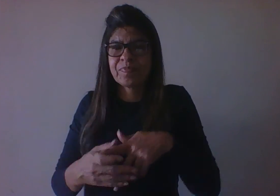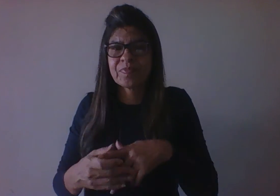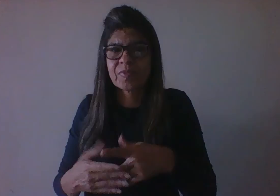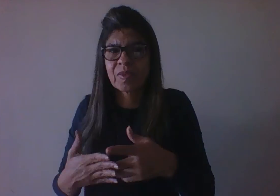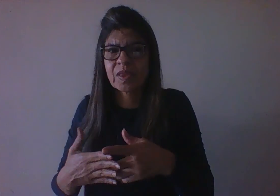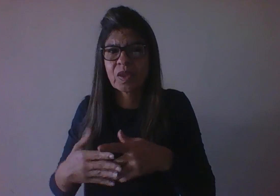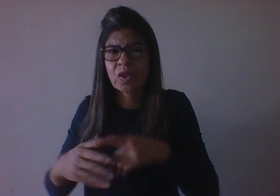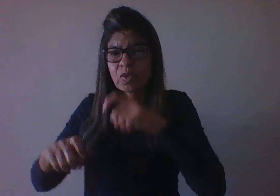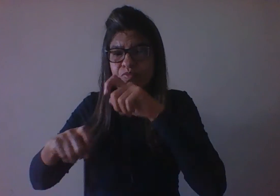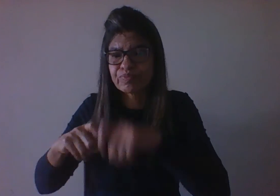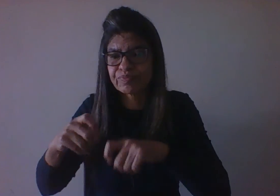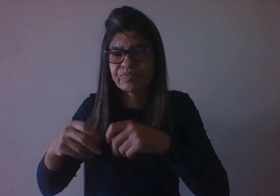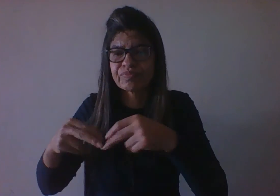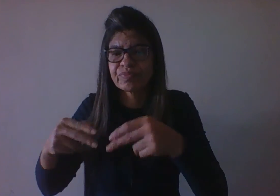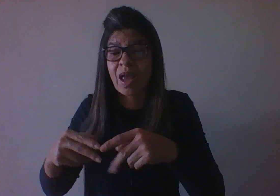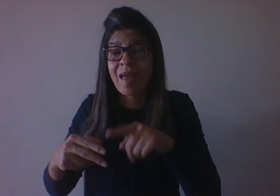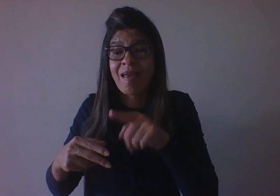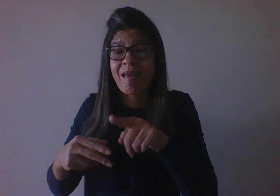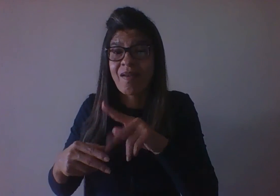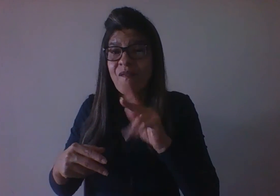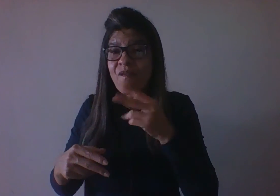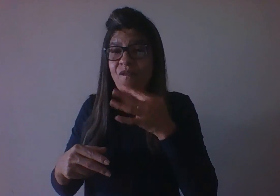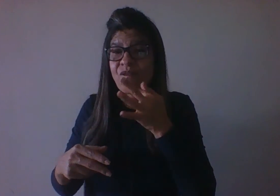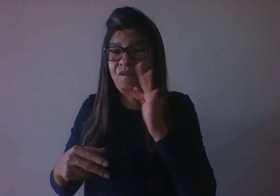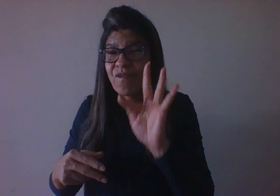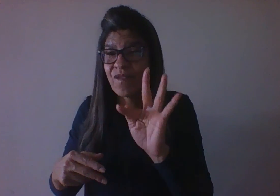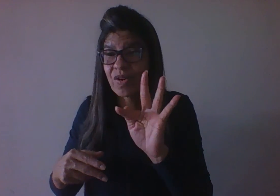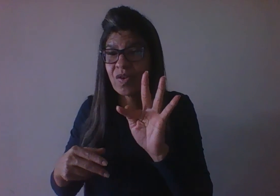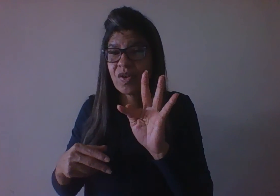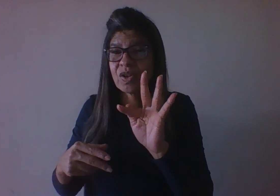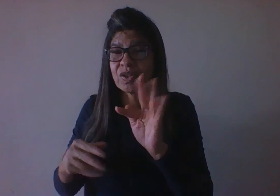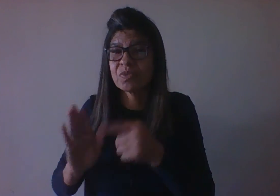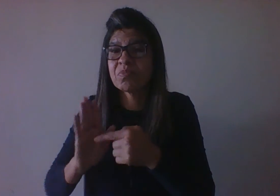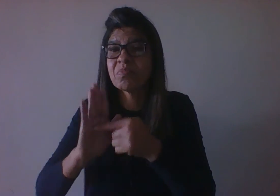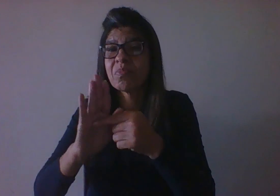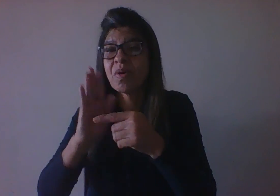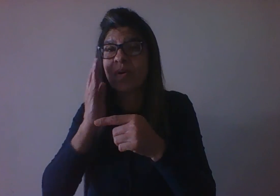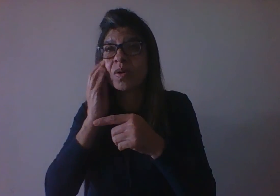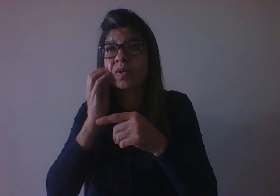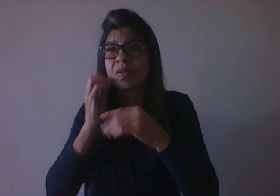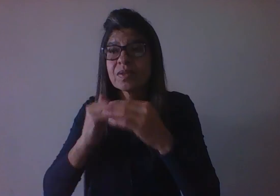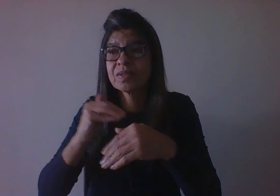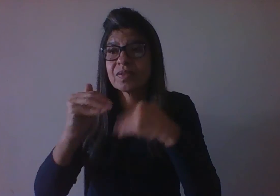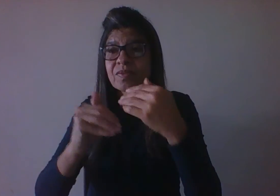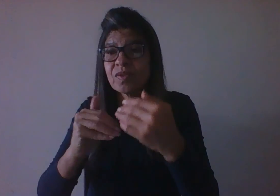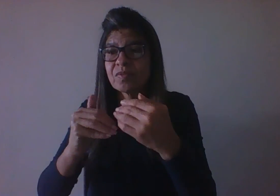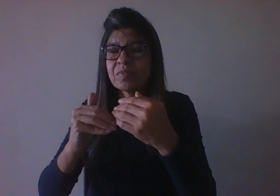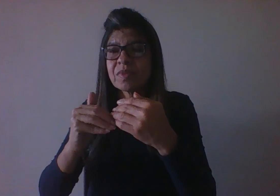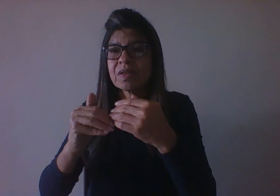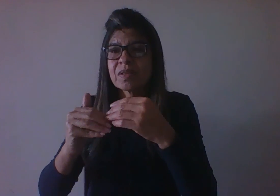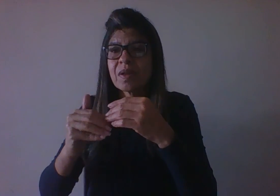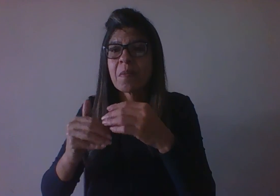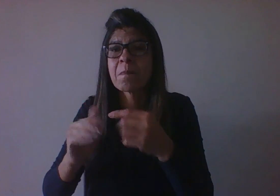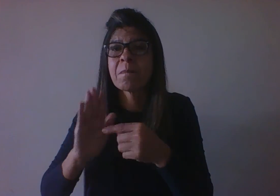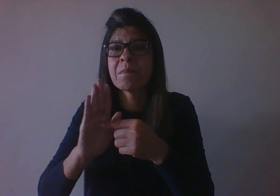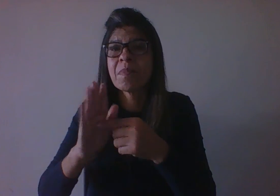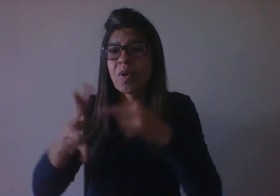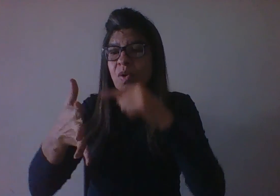desenvolvimento nomeado por fases, então, ele vai falar ali de cinco fases, que são quatro fases propriamente